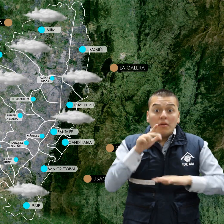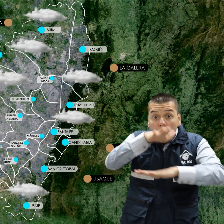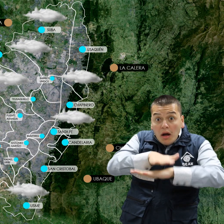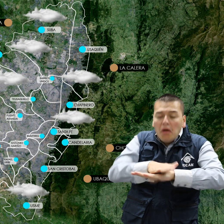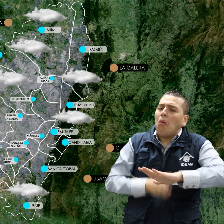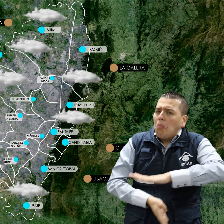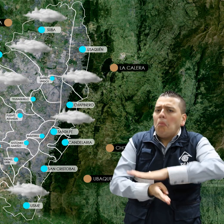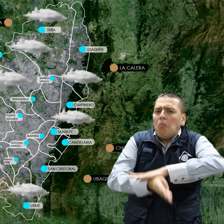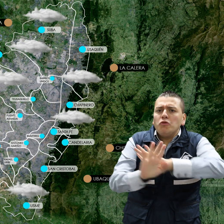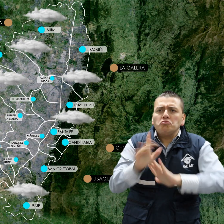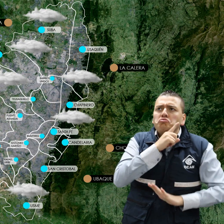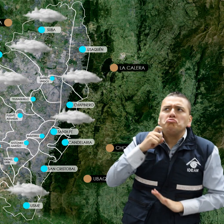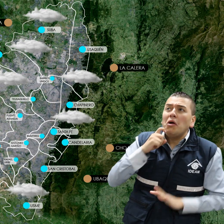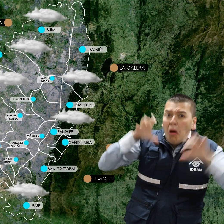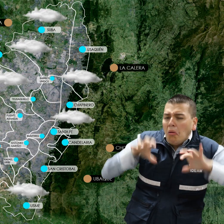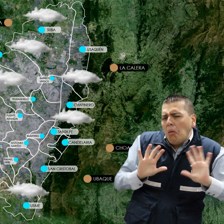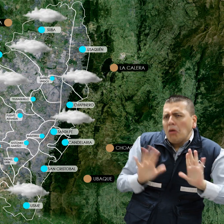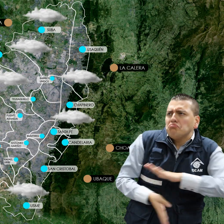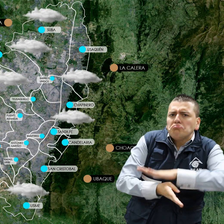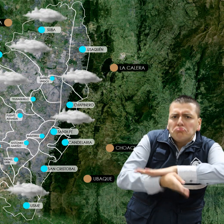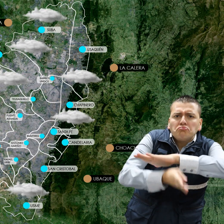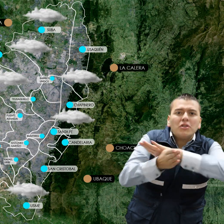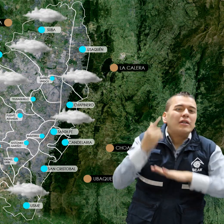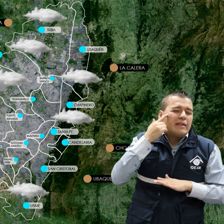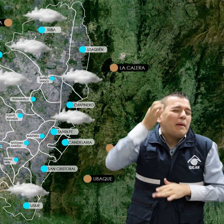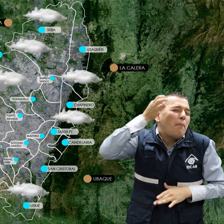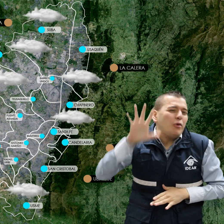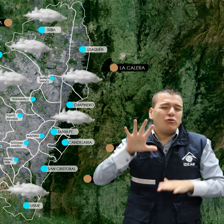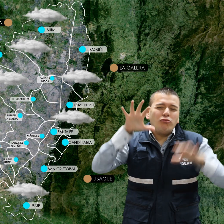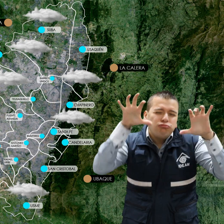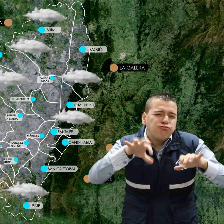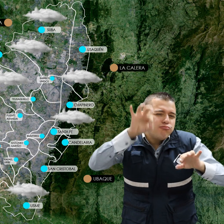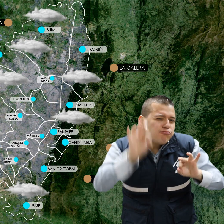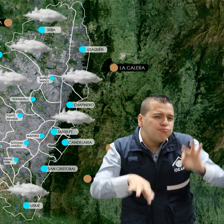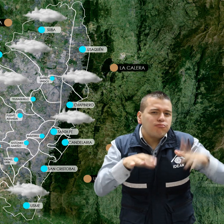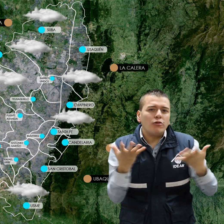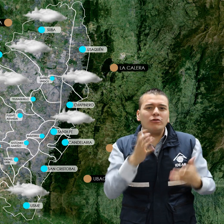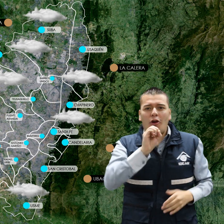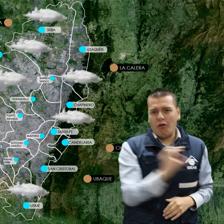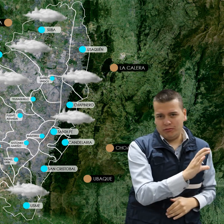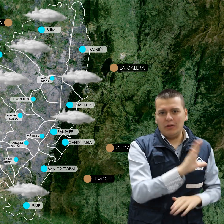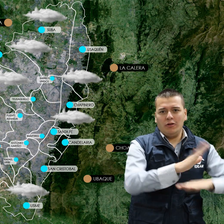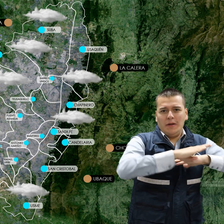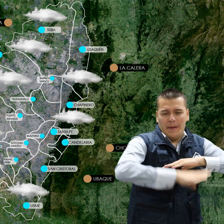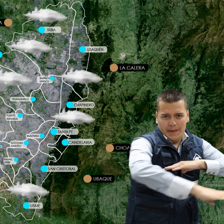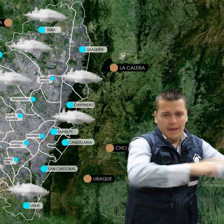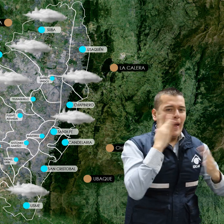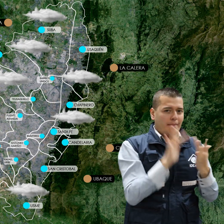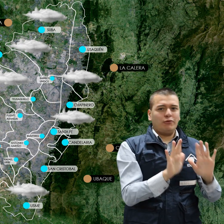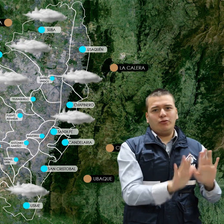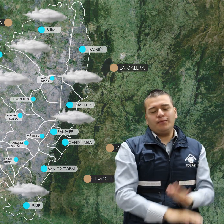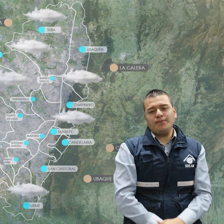que continúen las condiciones secas, sin embargo no se descartan algunas lluvias ligeras sobre el occidente de la sabana especialmente.